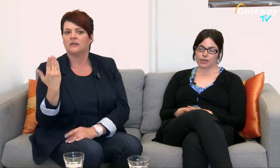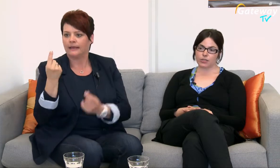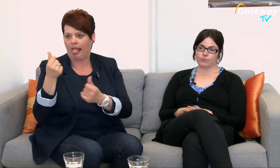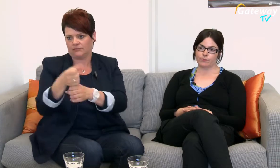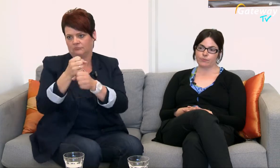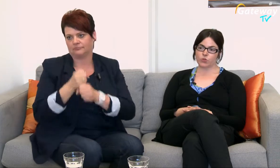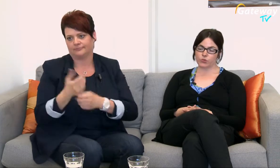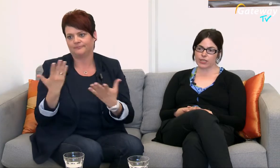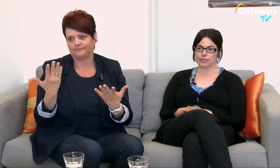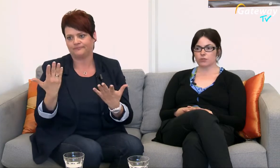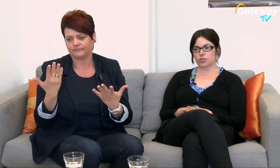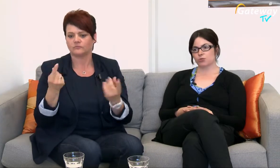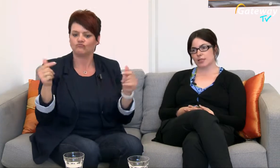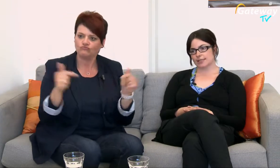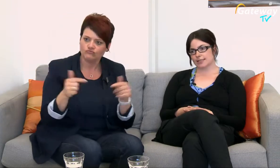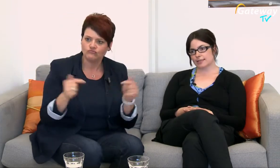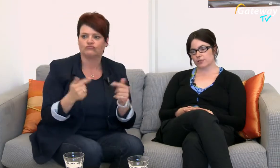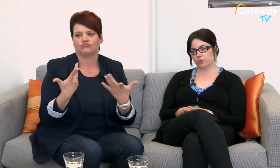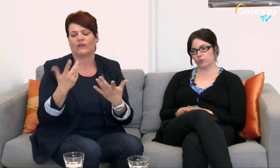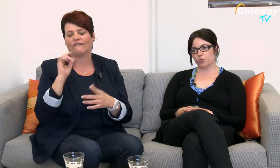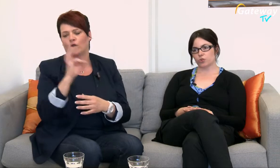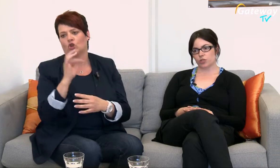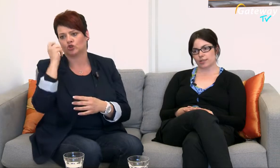zur Finanzierung der Studienassistenzen zur Verfügung stellen